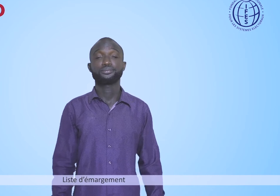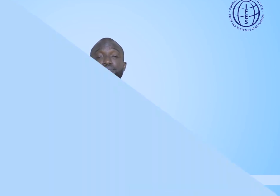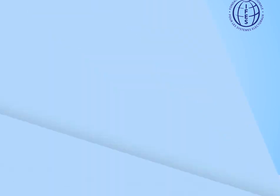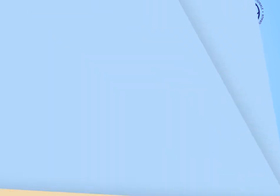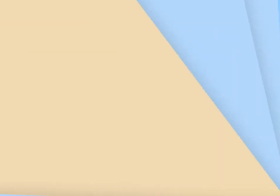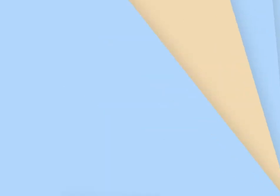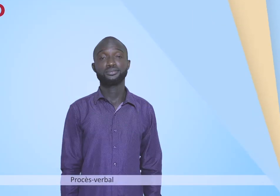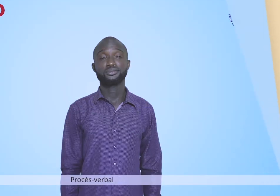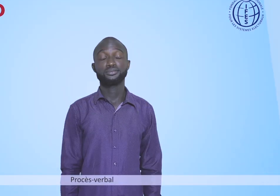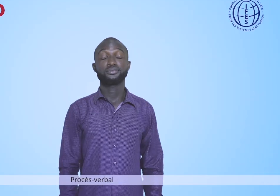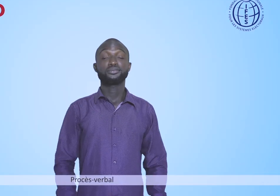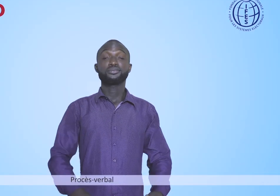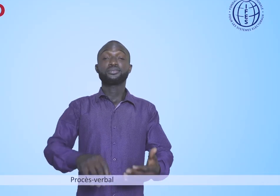Procès verbal